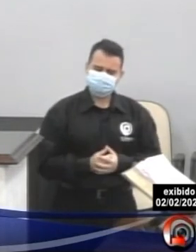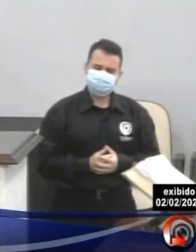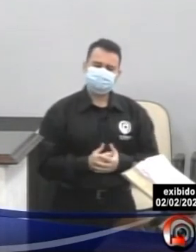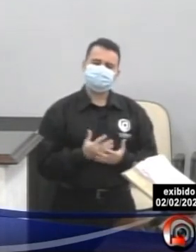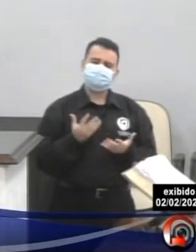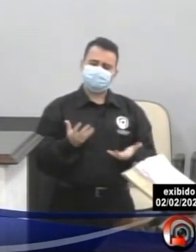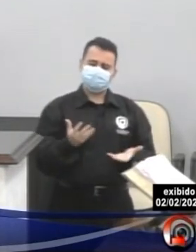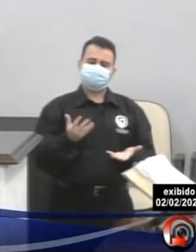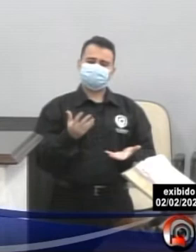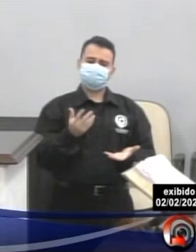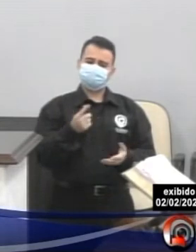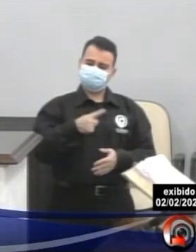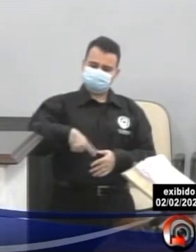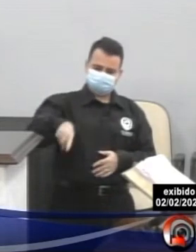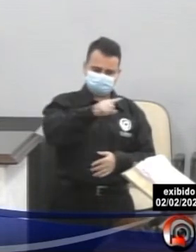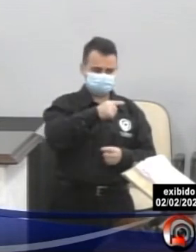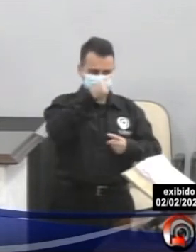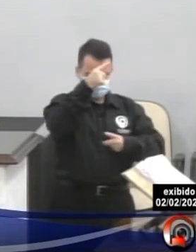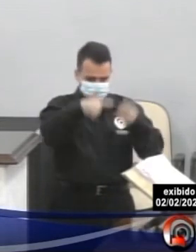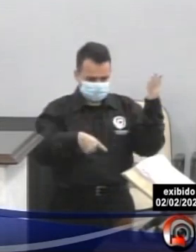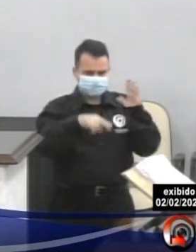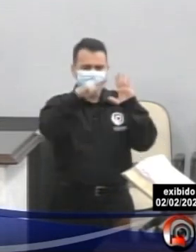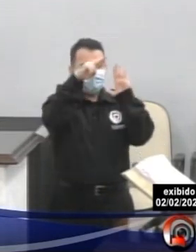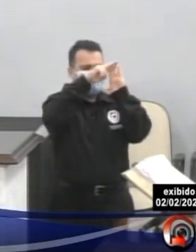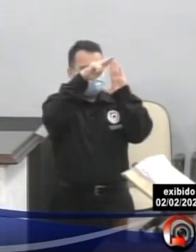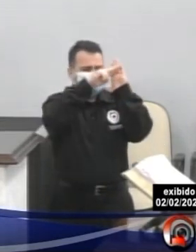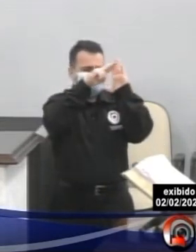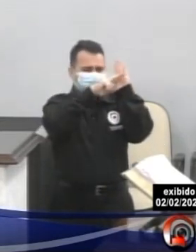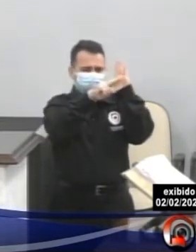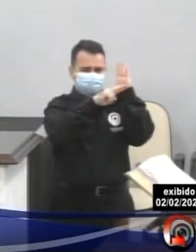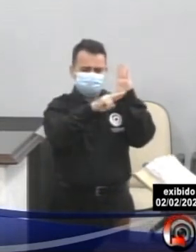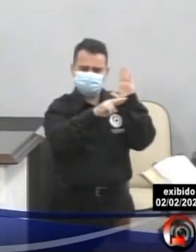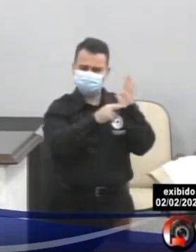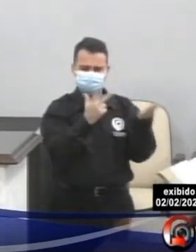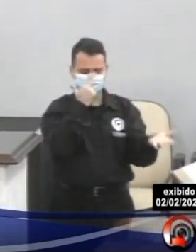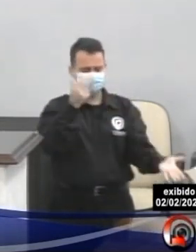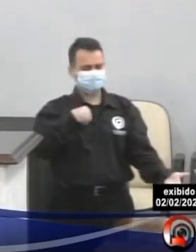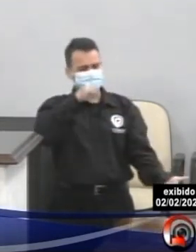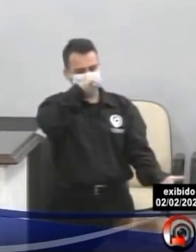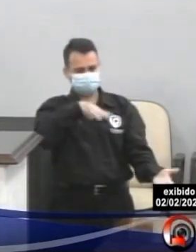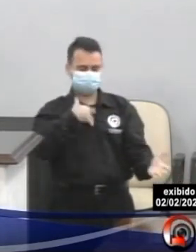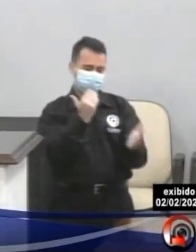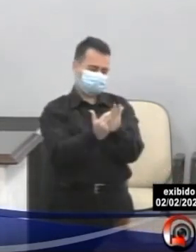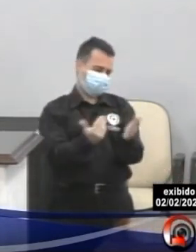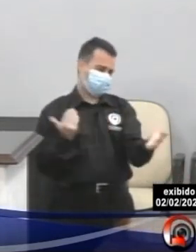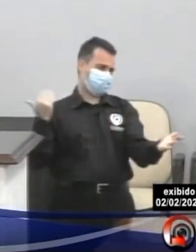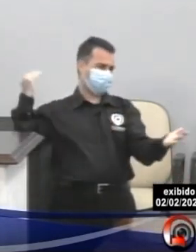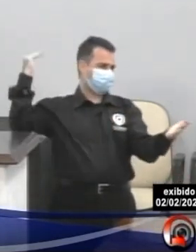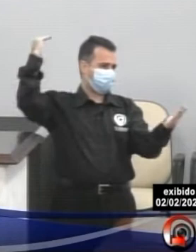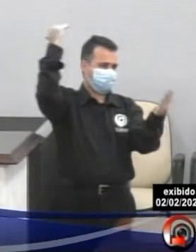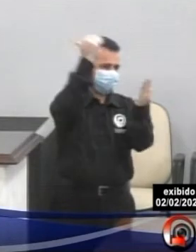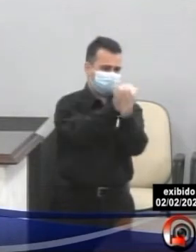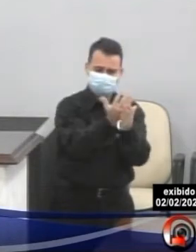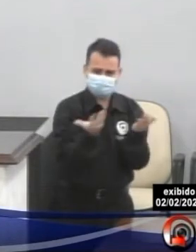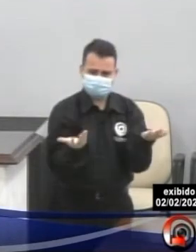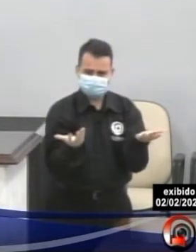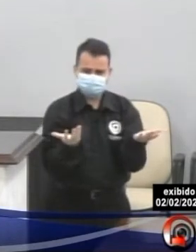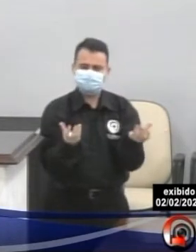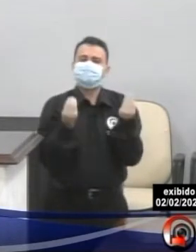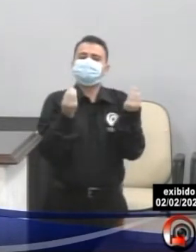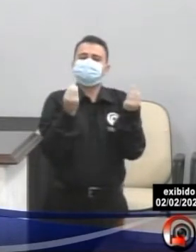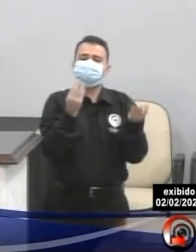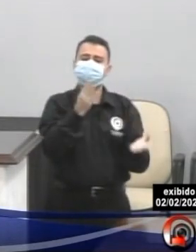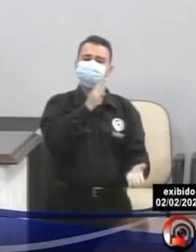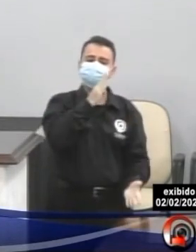Nós estamos sendo restritivos onde é um exagero e nós estamos sendo tratados, o setor de bares e